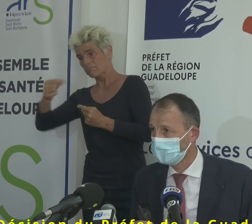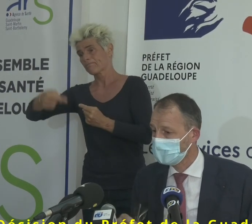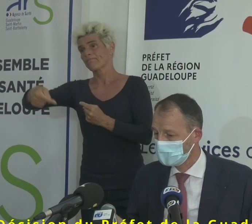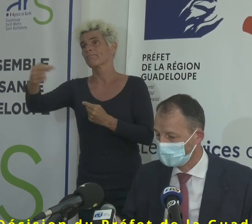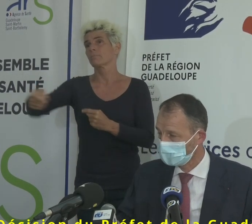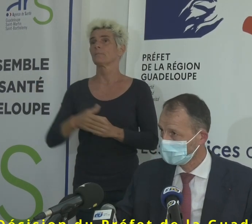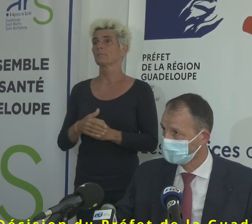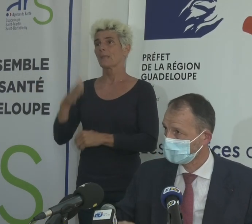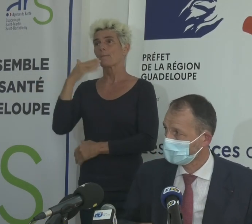Merci beaucoup.